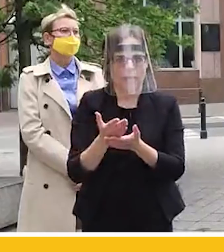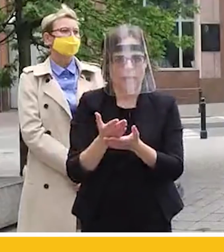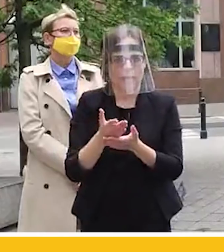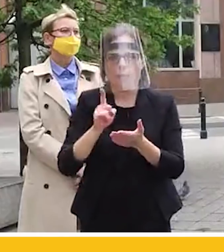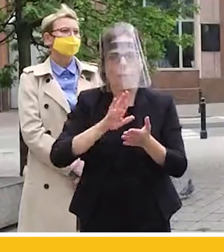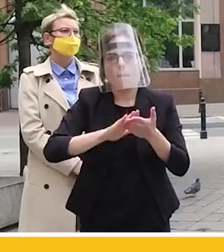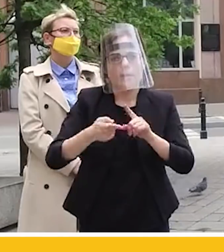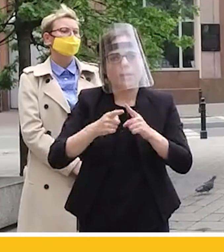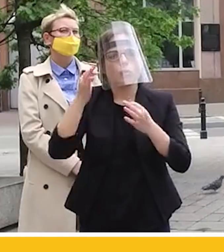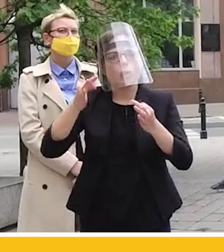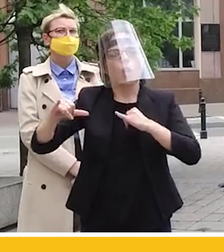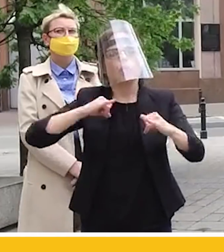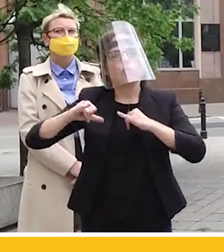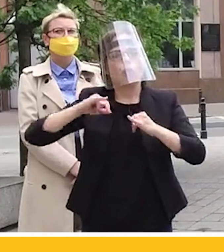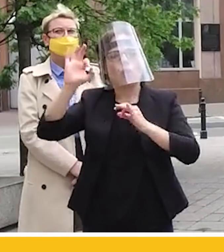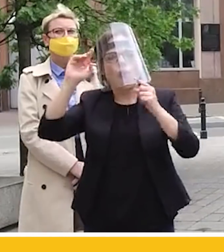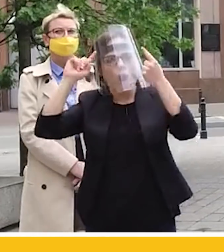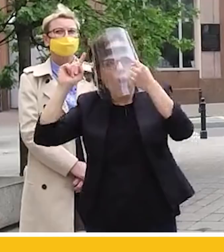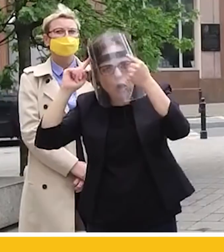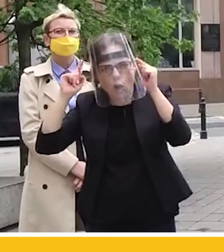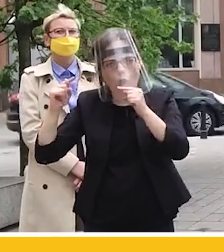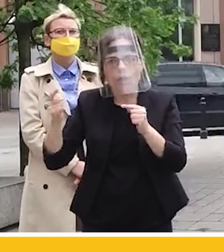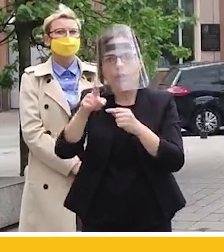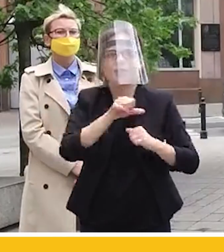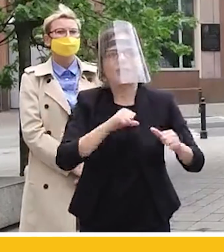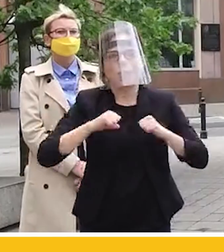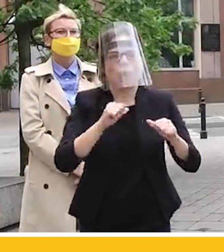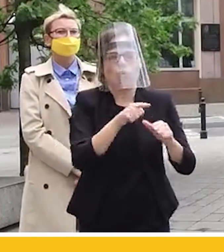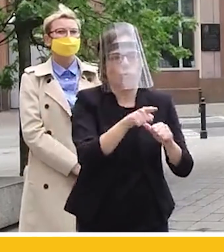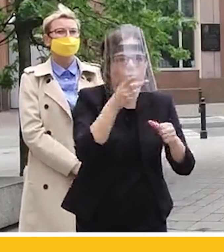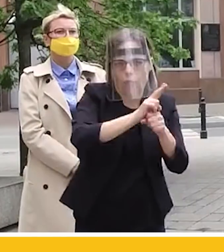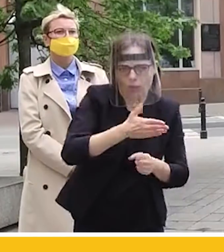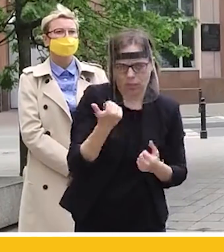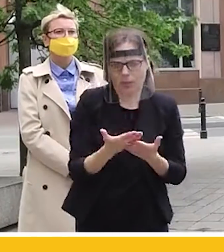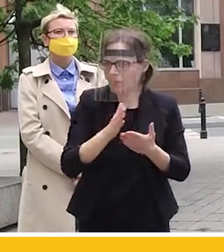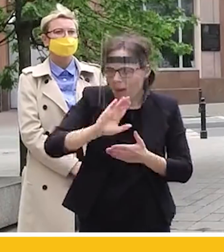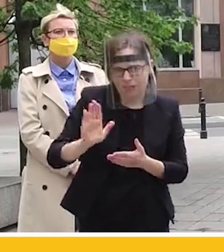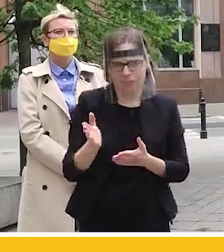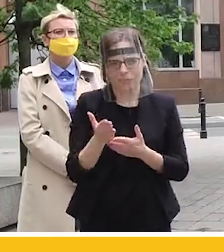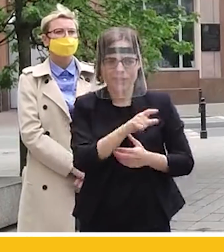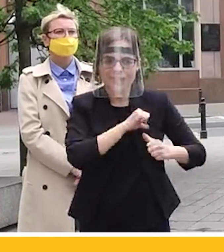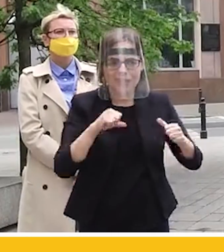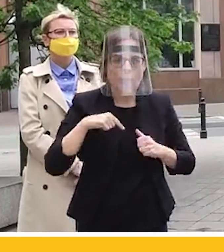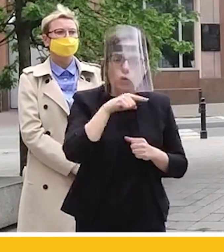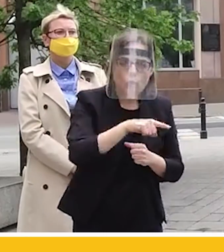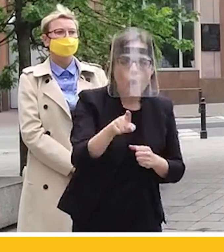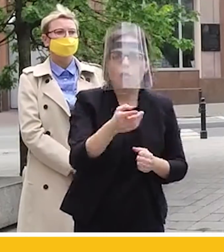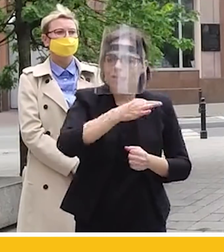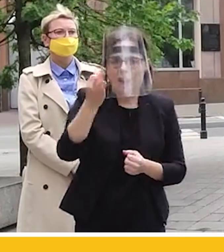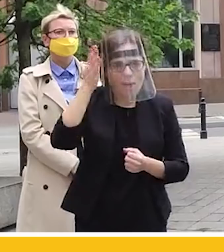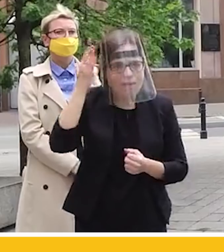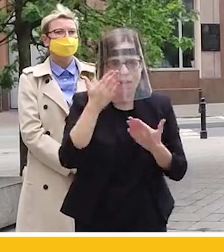tą chorą logiką tego rządu i tej władzy braku zaufania do samorządów. Samorządy wiedzą najlepiej, jaka sytuacja jest